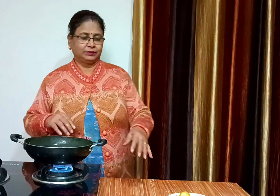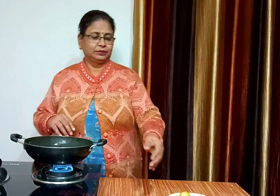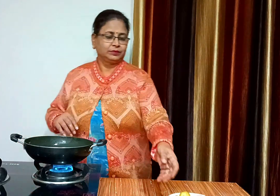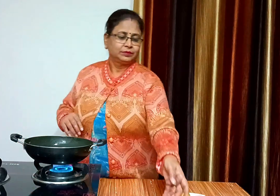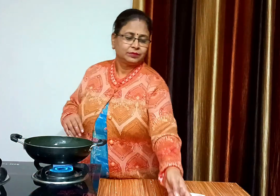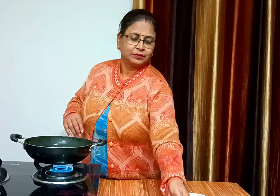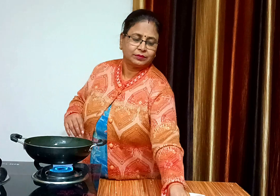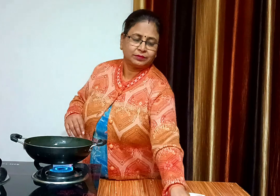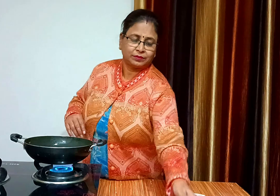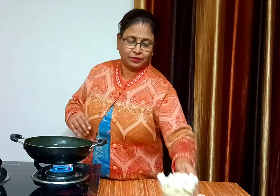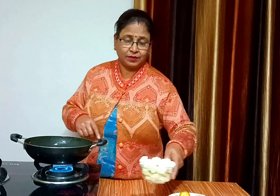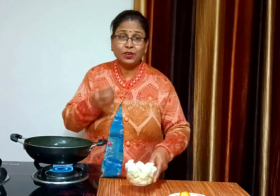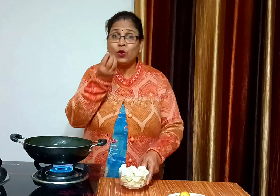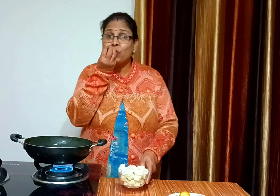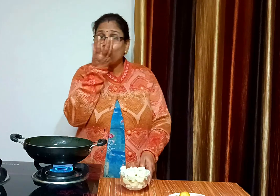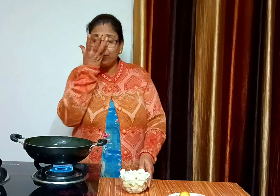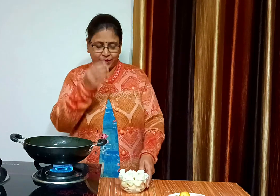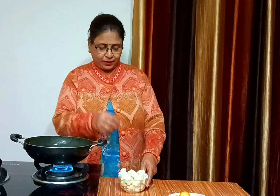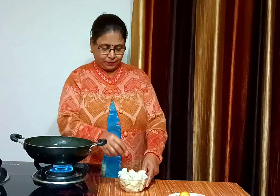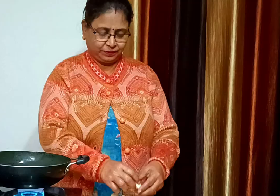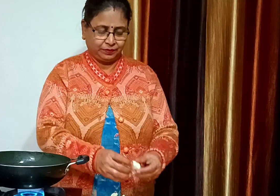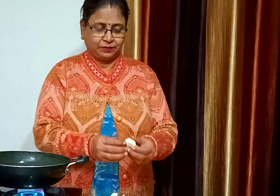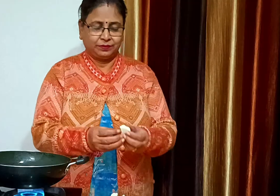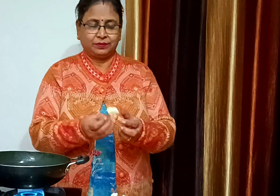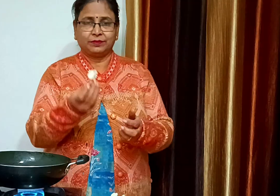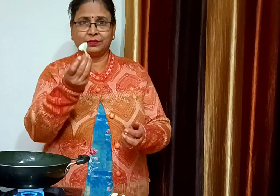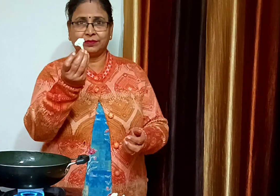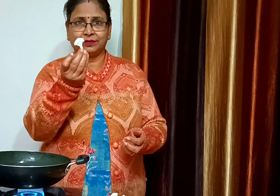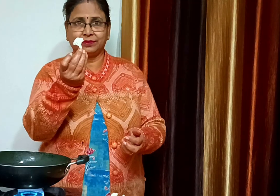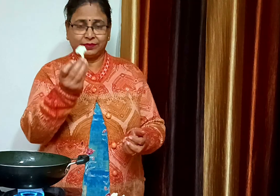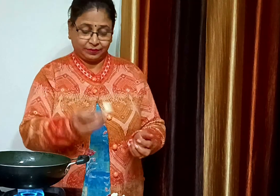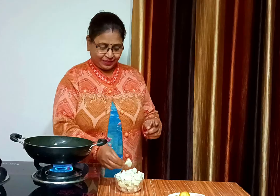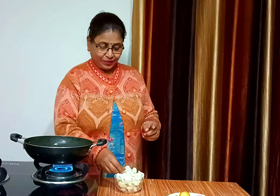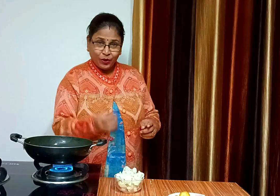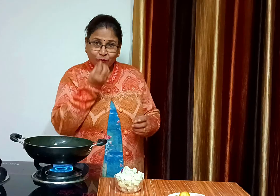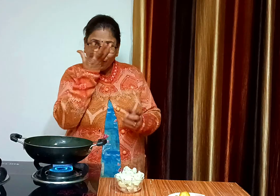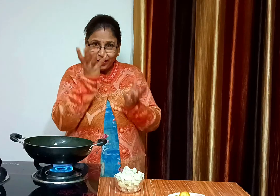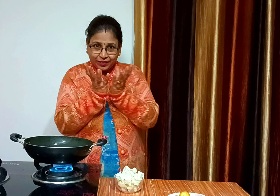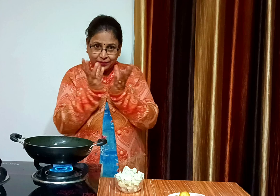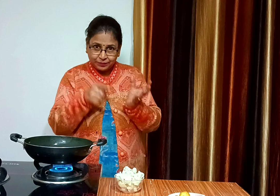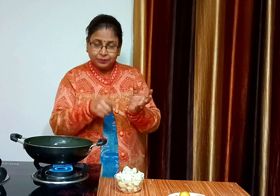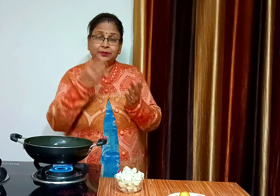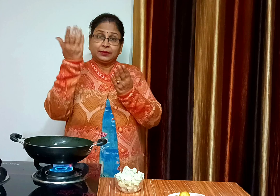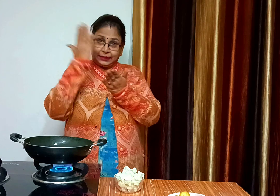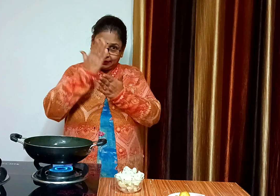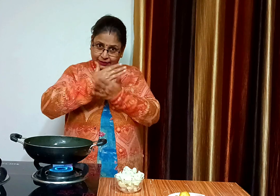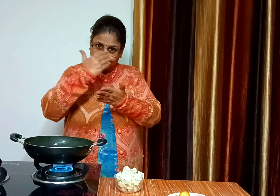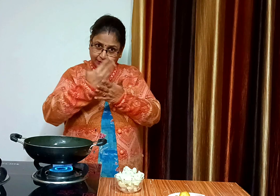अब हम एक कप फूल गोबी को भी फ्राय कर लेंगे हमने इसे भी काट कर ढूकर और कपड़े से अच्छी से सुखा कर रख